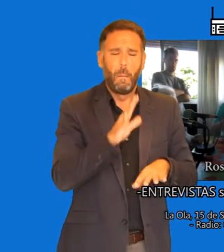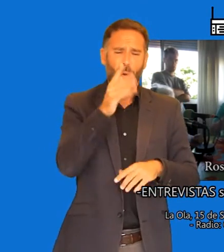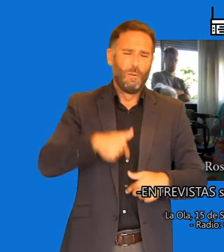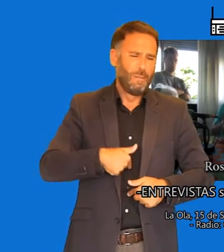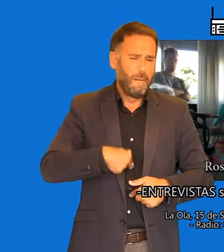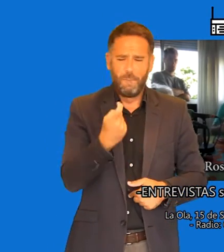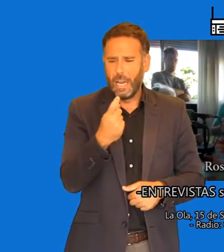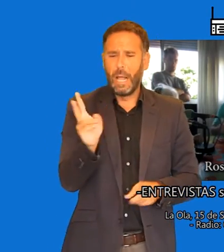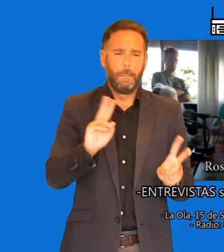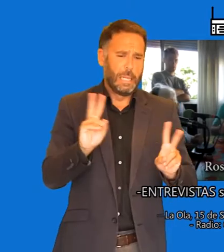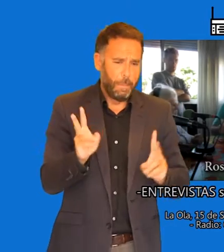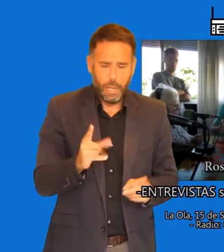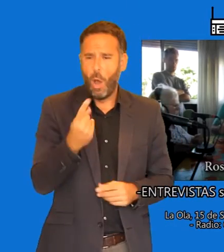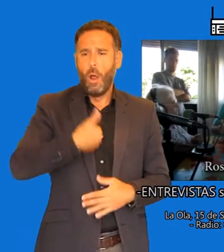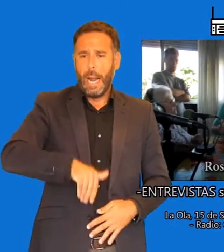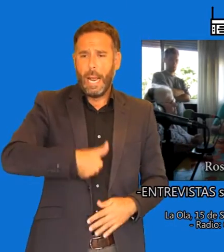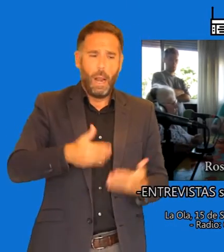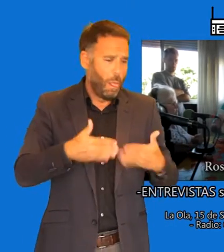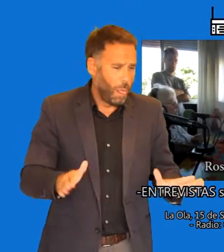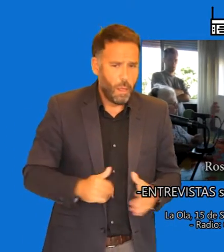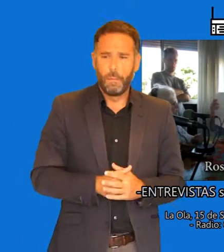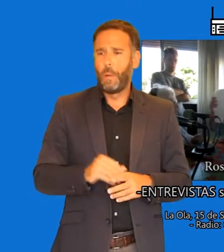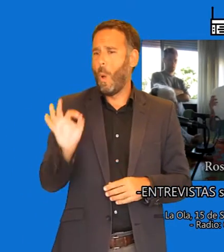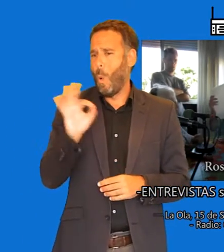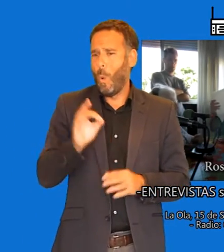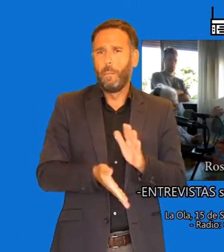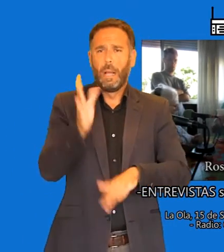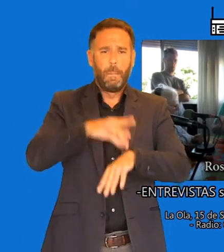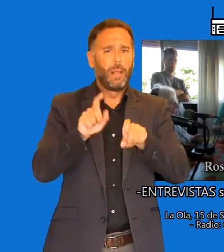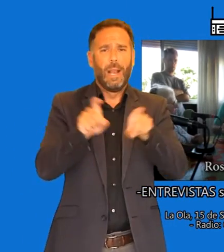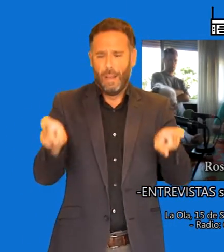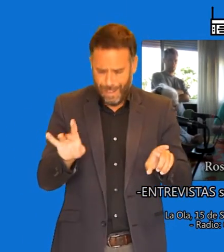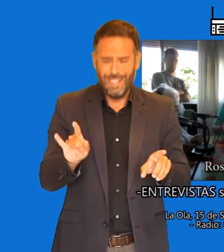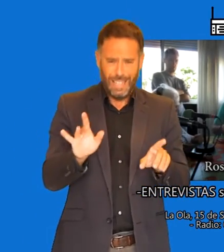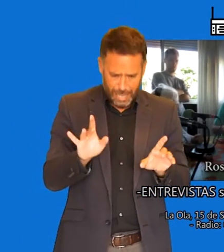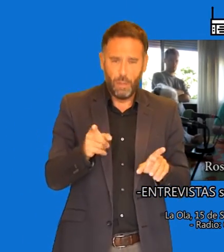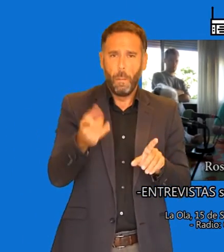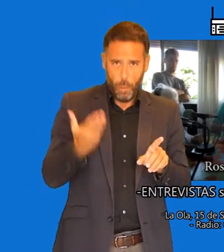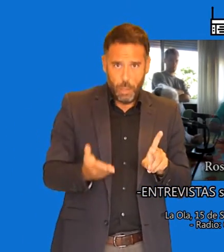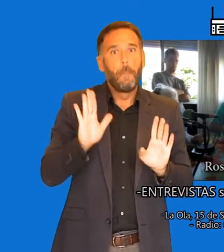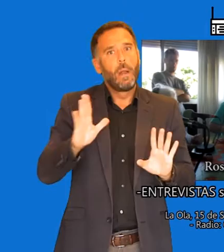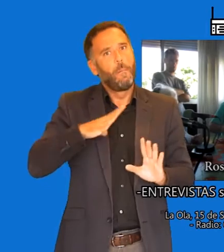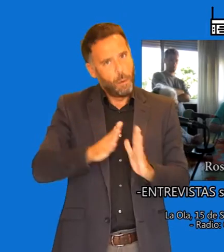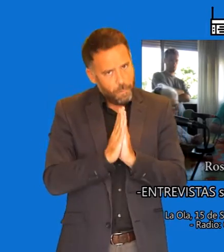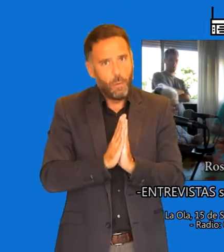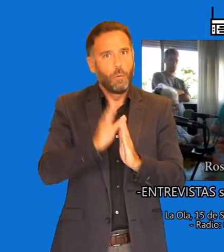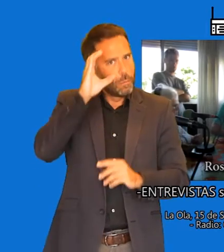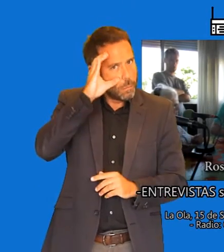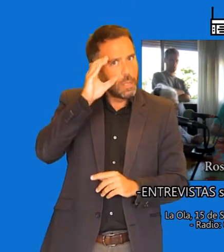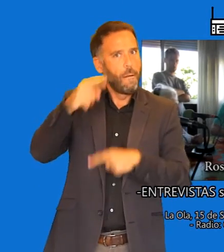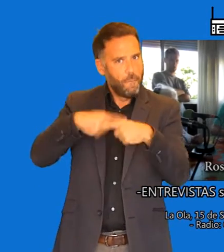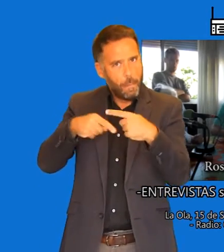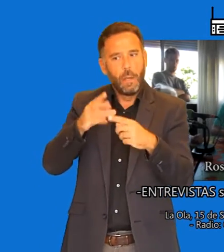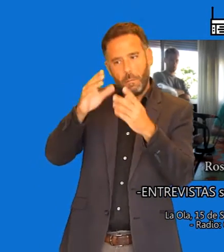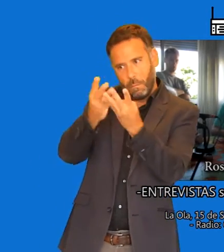el periodo, la manden al ginecólogo. Por favor, escuchá, que siempre lo digo, a las familias, siempre estamos hablando de